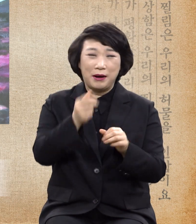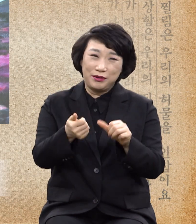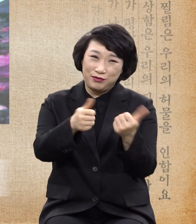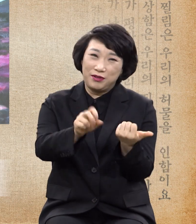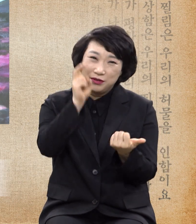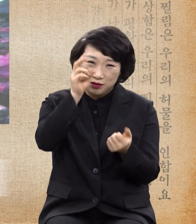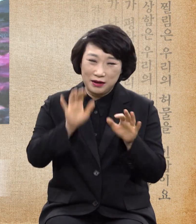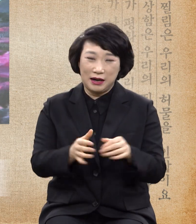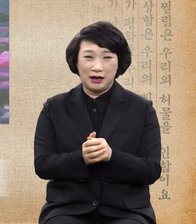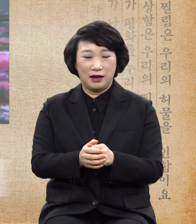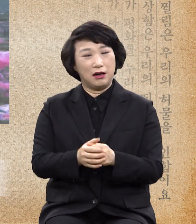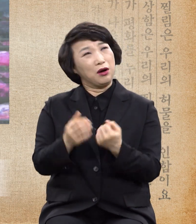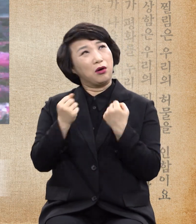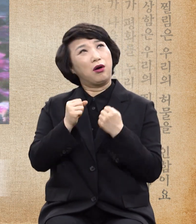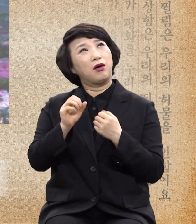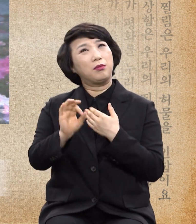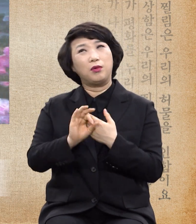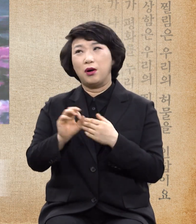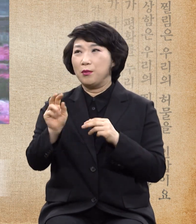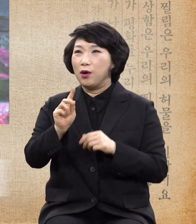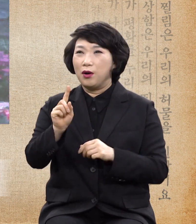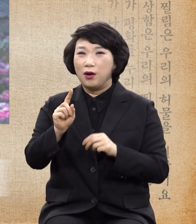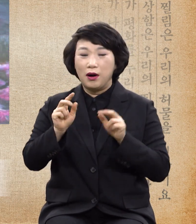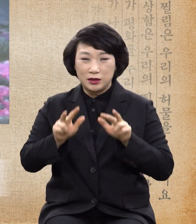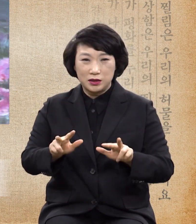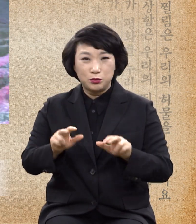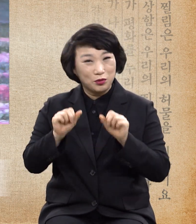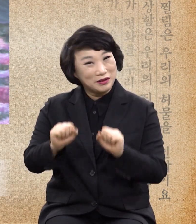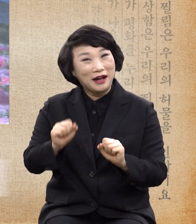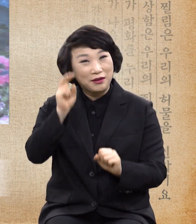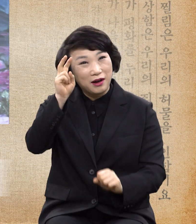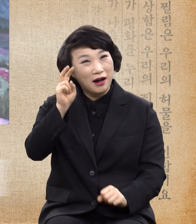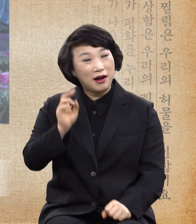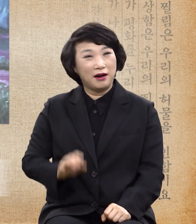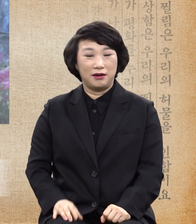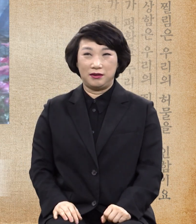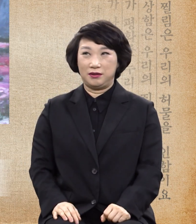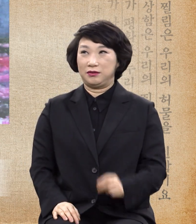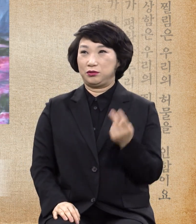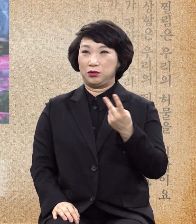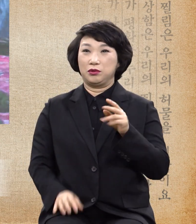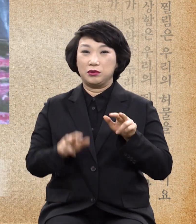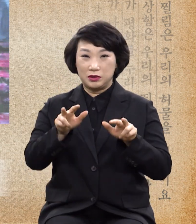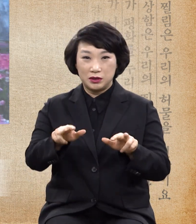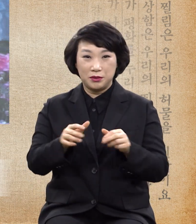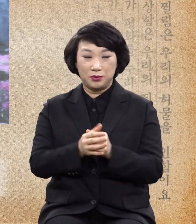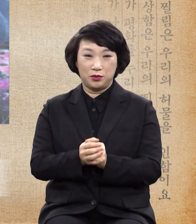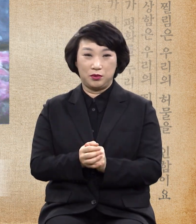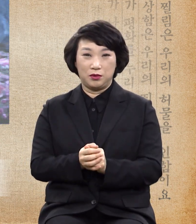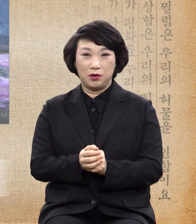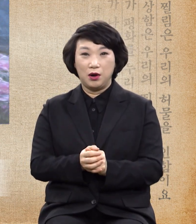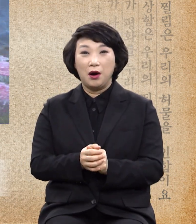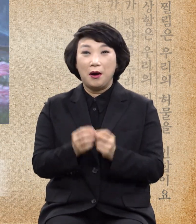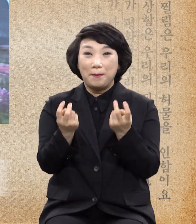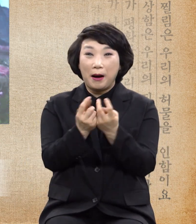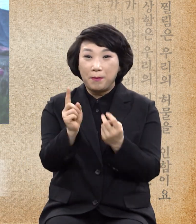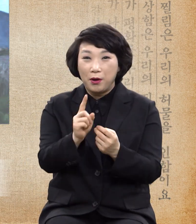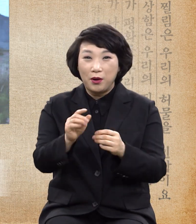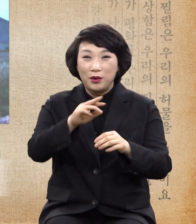아마 지금도 살아있겠지. 그리고 지금도 어떻게 보면 토마토 농사를